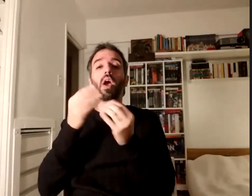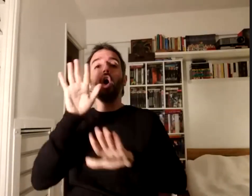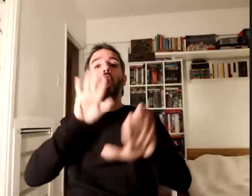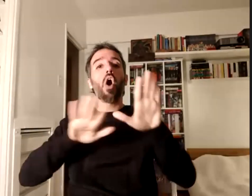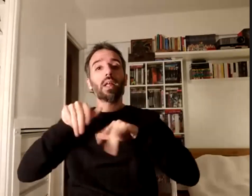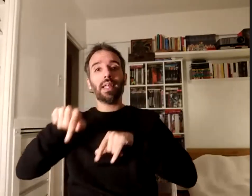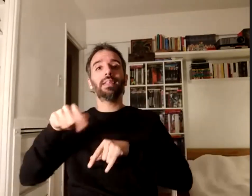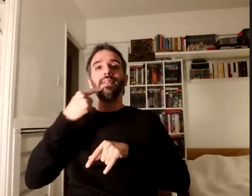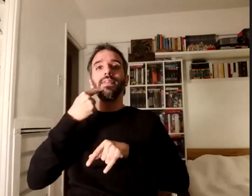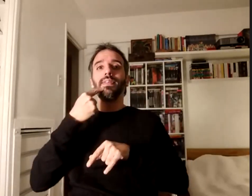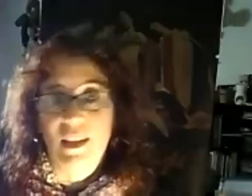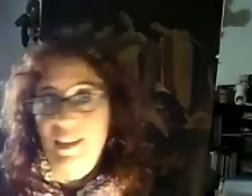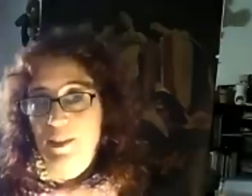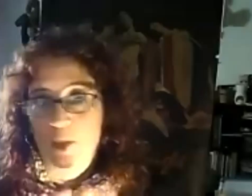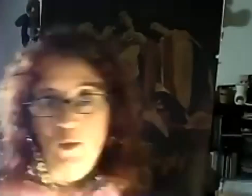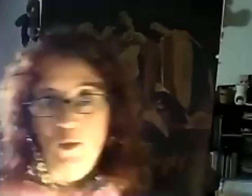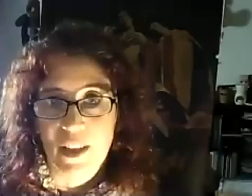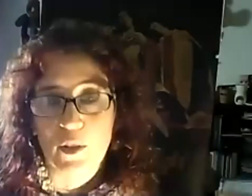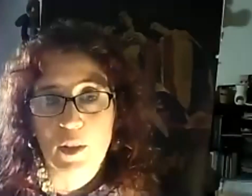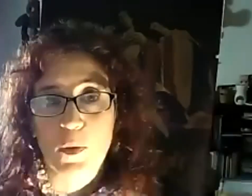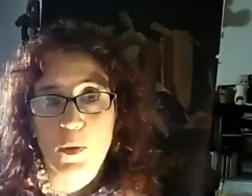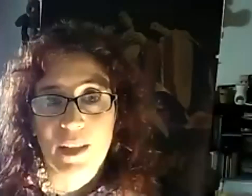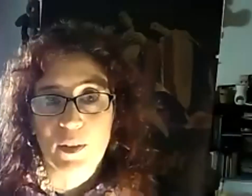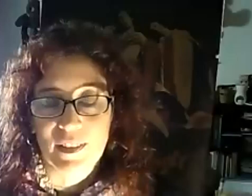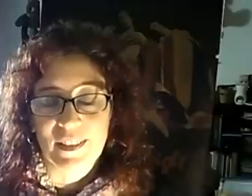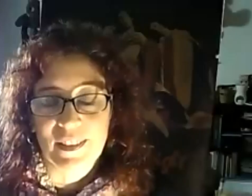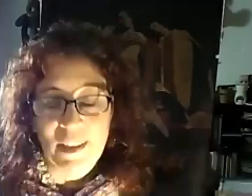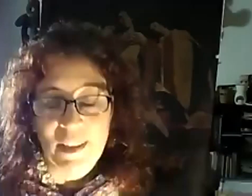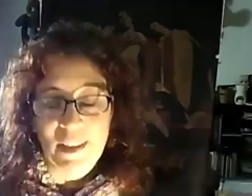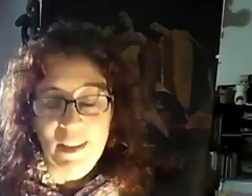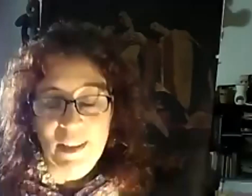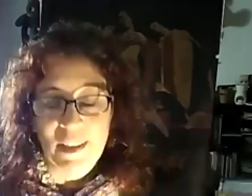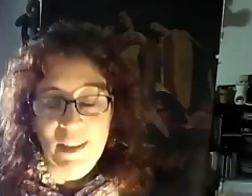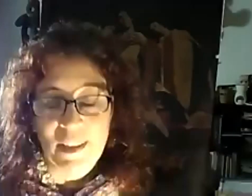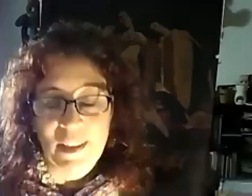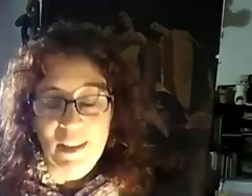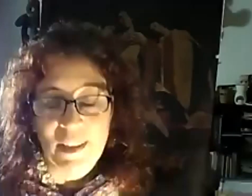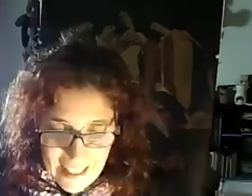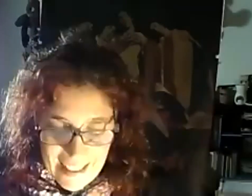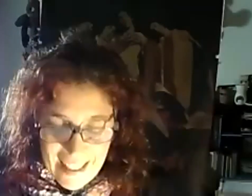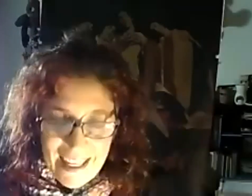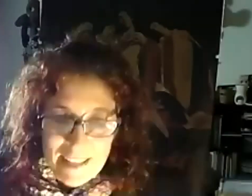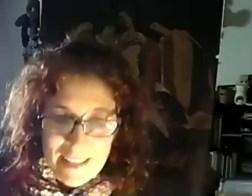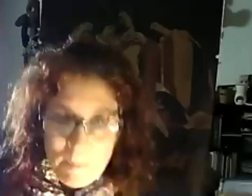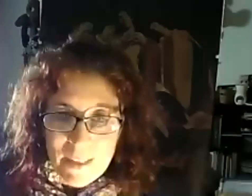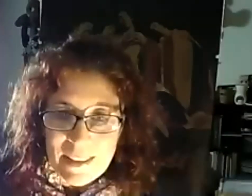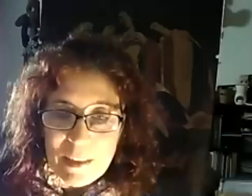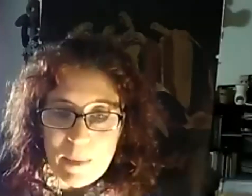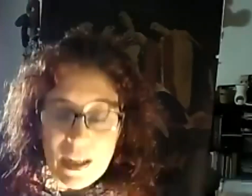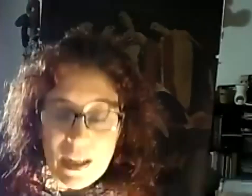segundo cuatrimestre esto no se discontinúa con cuarentena y este seminario